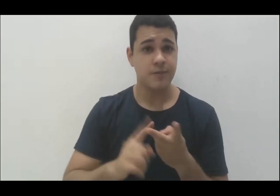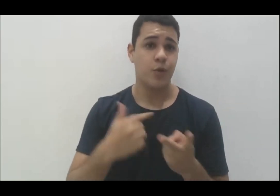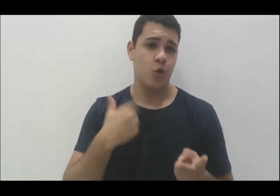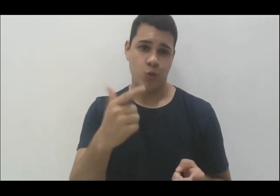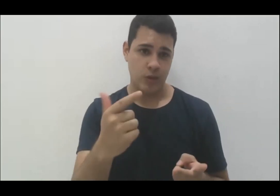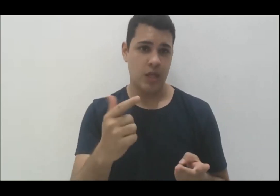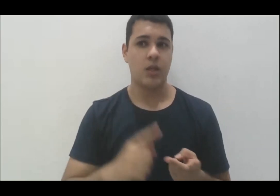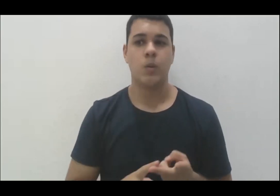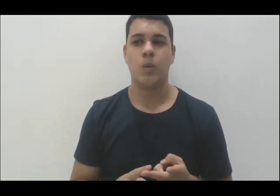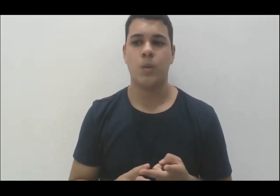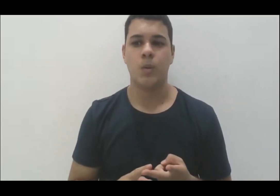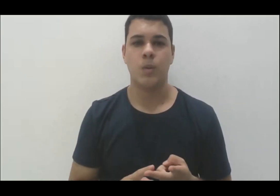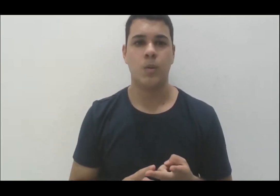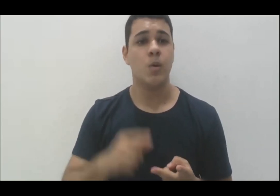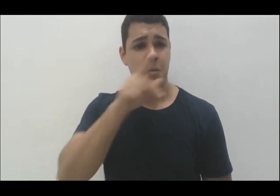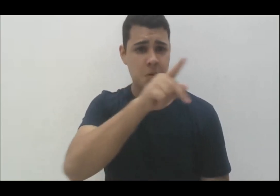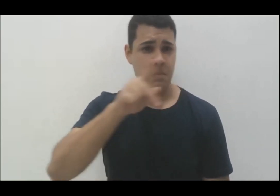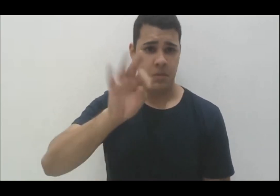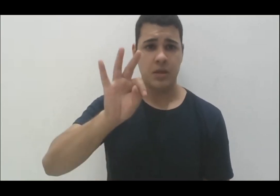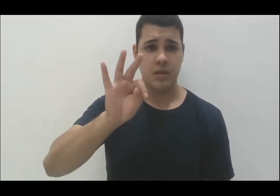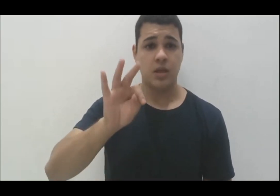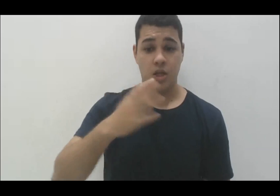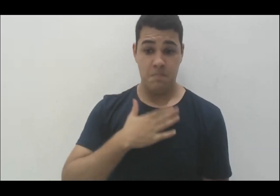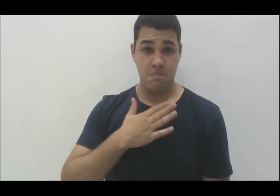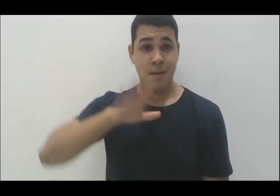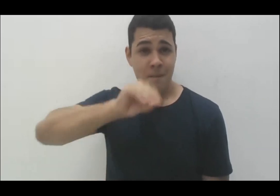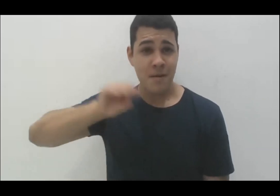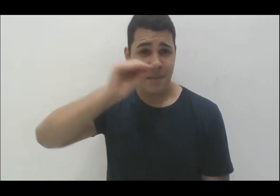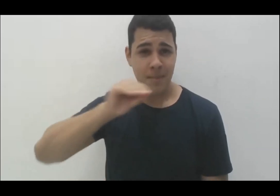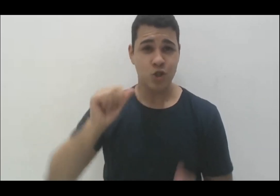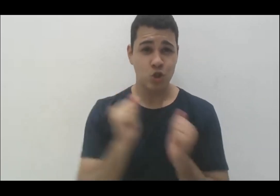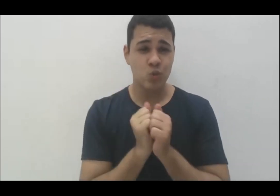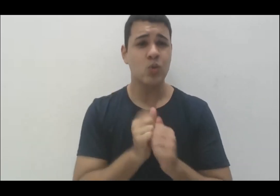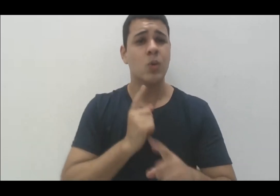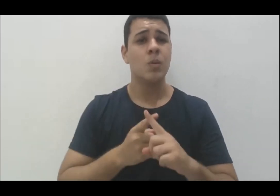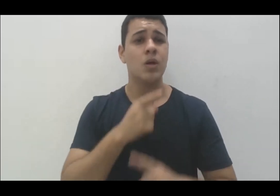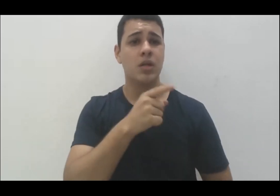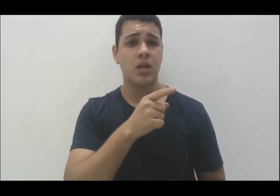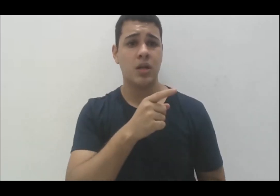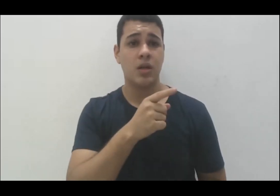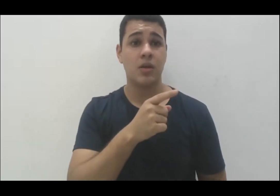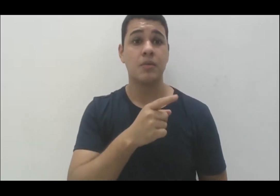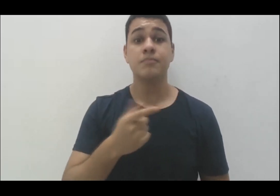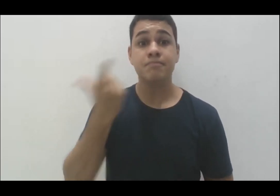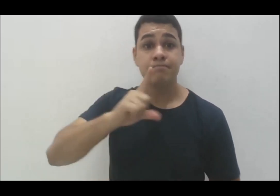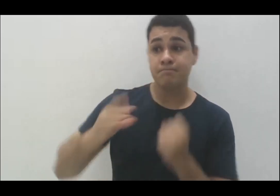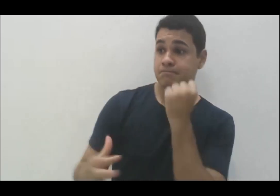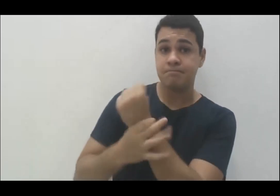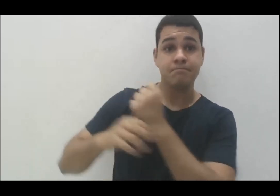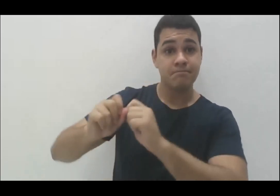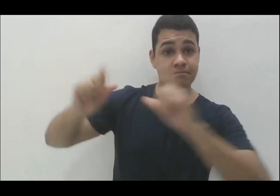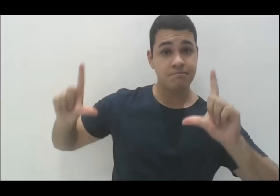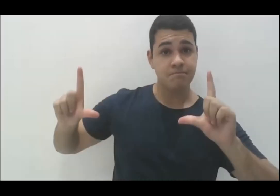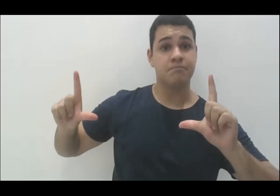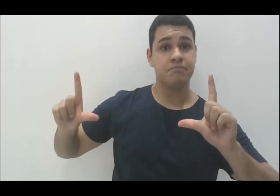usado o PowerPoint nas minhas falas porque é para garantir acessibilidade